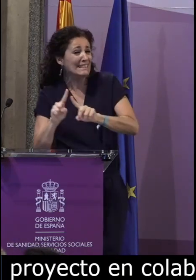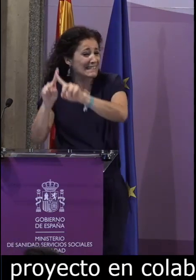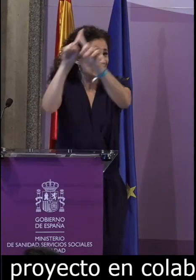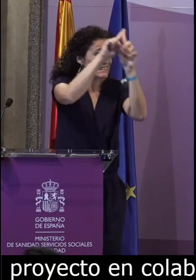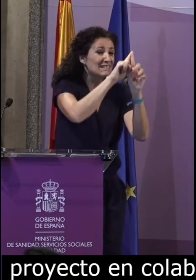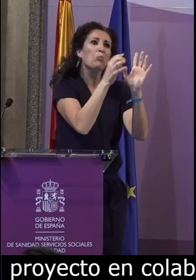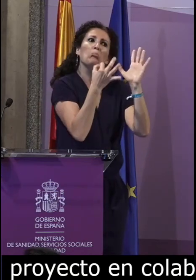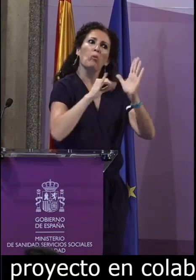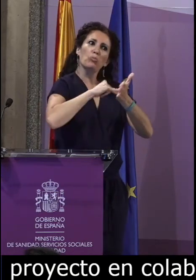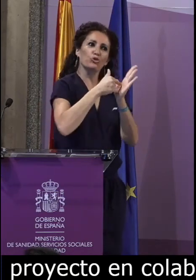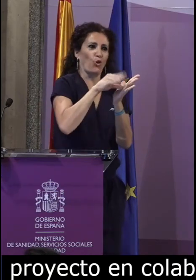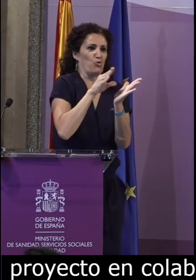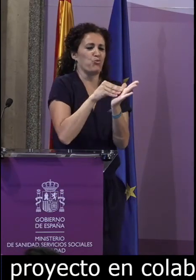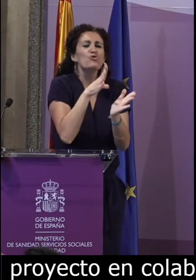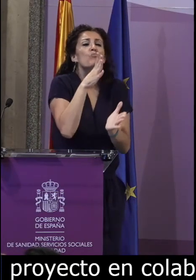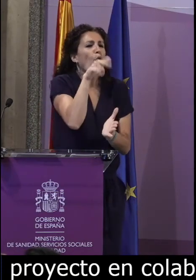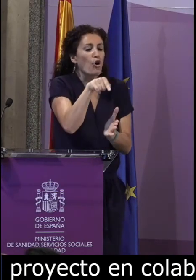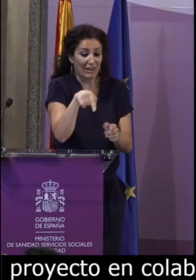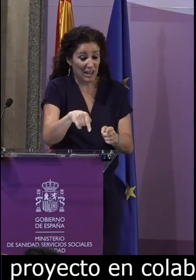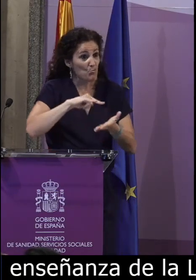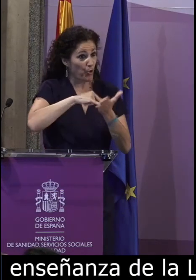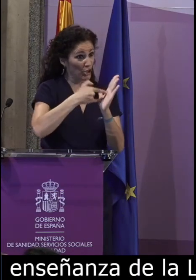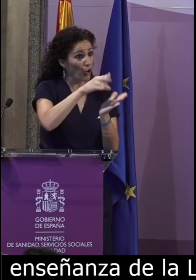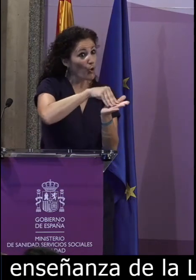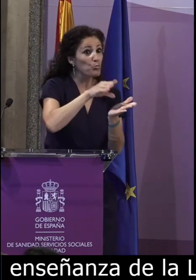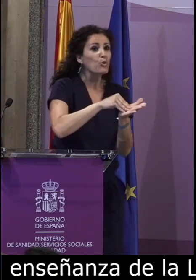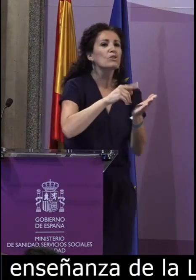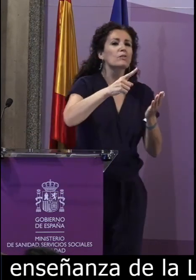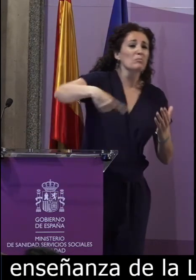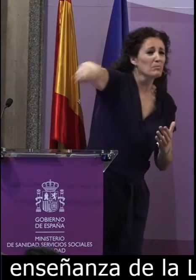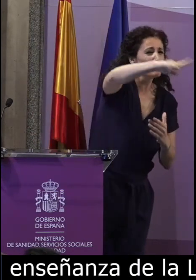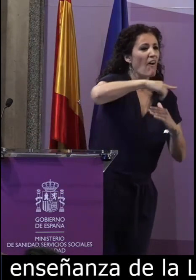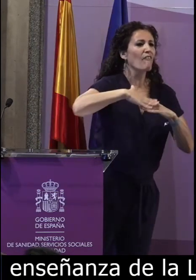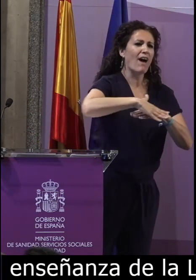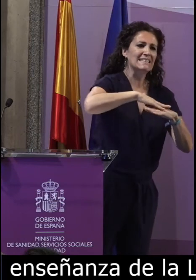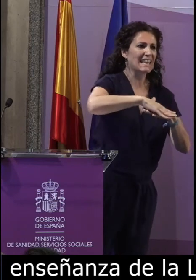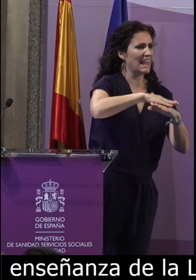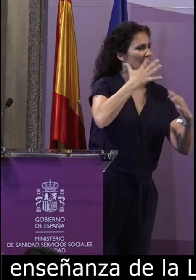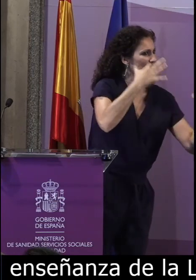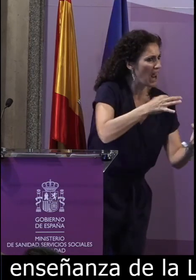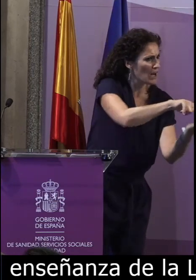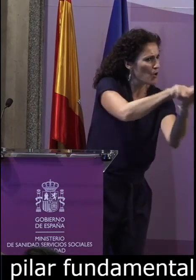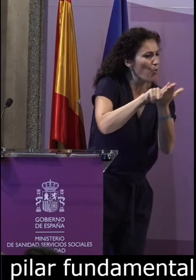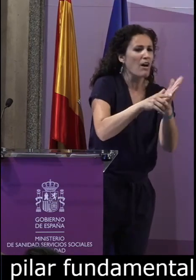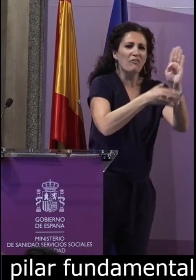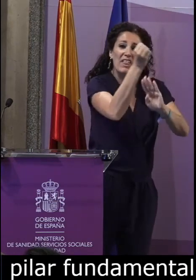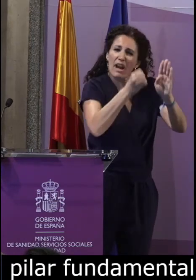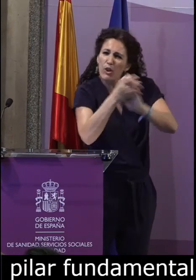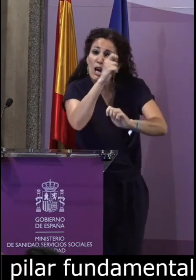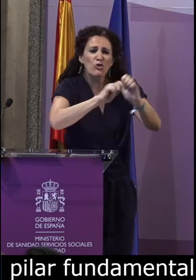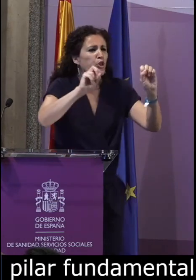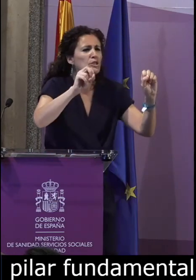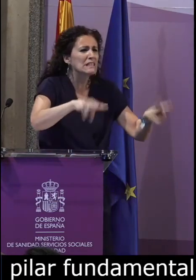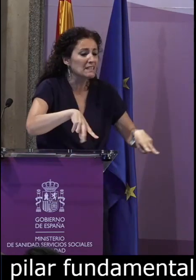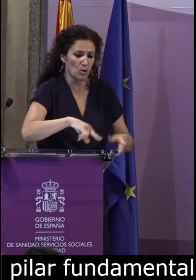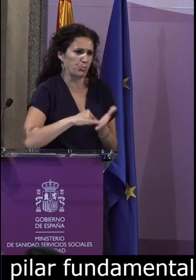Pilar fundamental, puesto que debemos contar con la colaboración del apoyo del movimiento asociativo y de las federaciones de personas sordas, ya que es la base